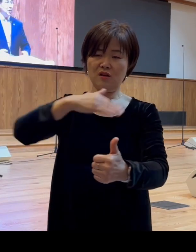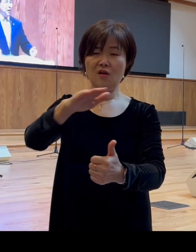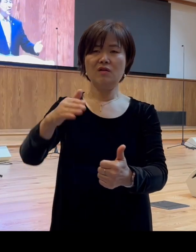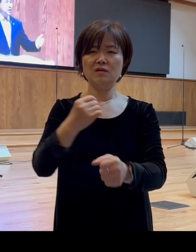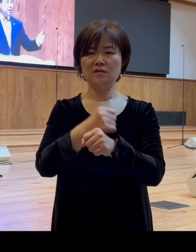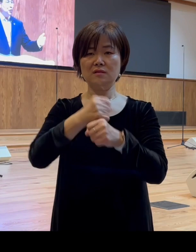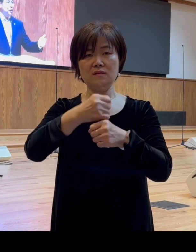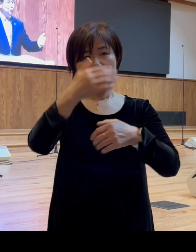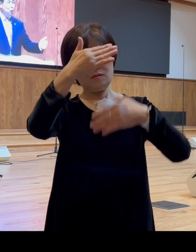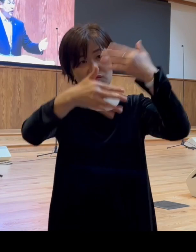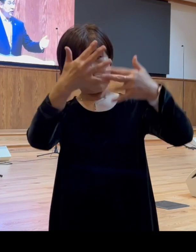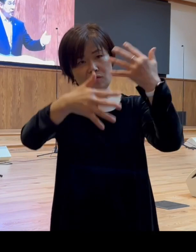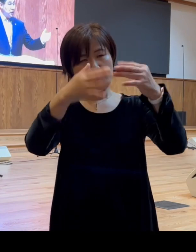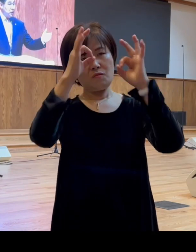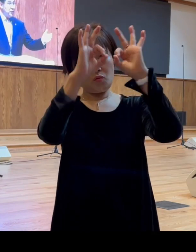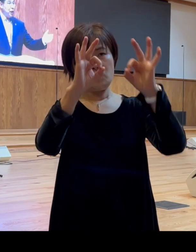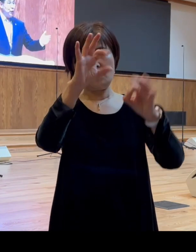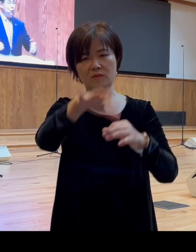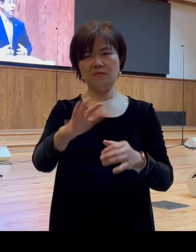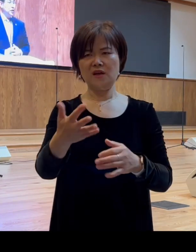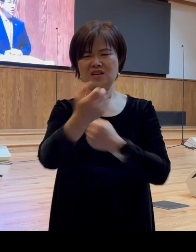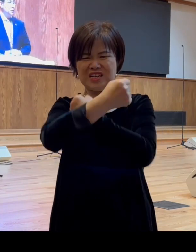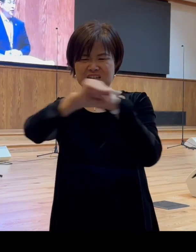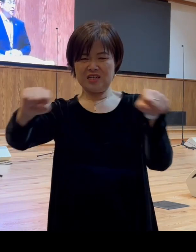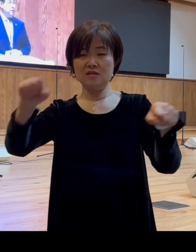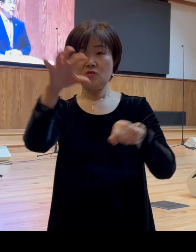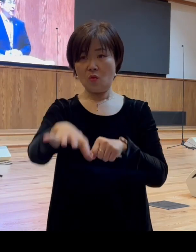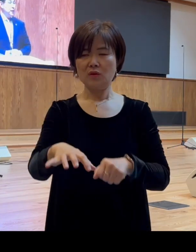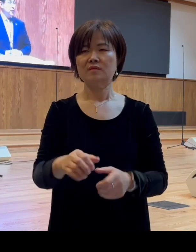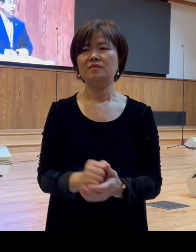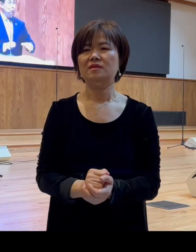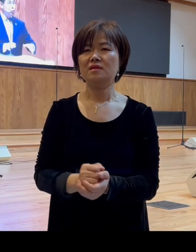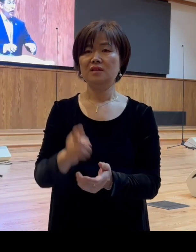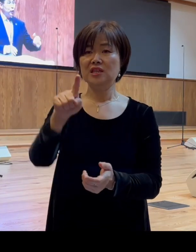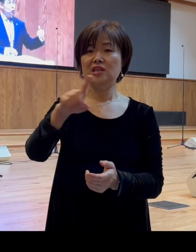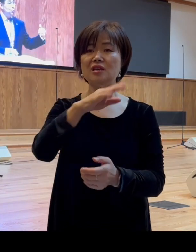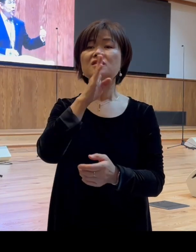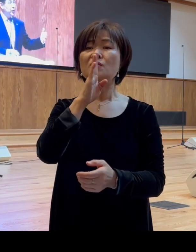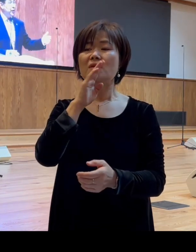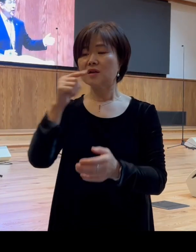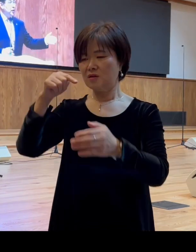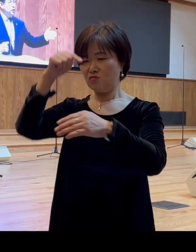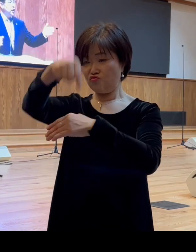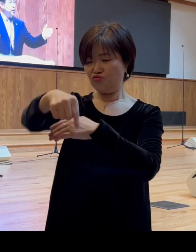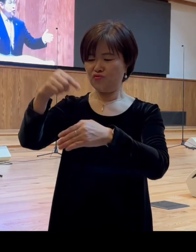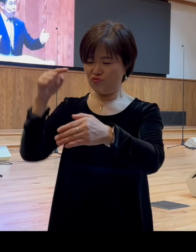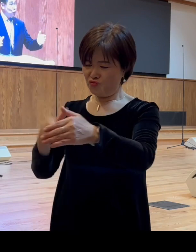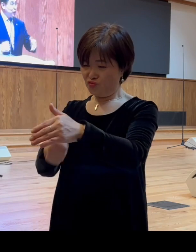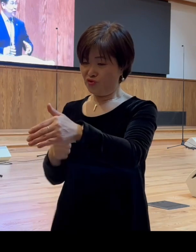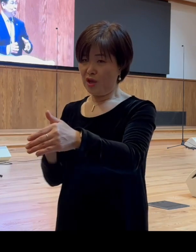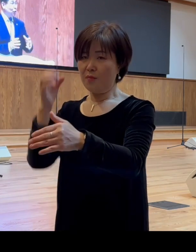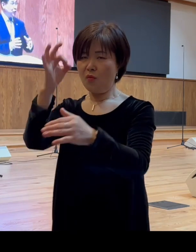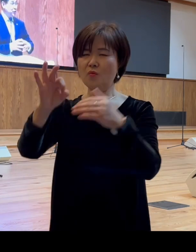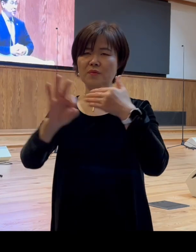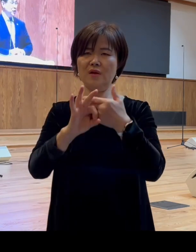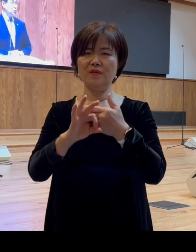사람들이 모인 큰 야외 공간이지만 이 무대 뒤편에 대리석으로 된 벽이 있어가지고요